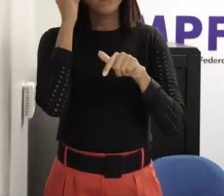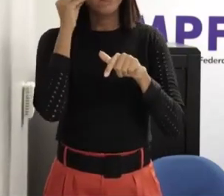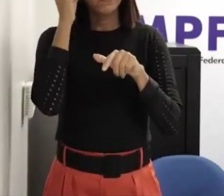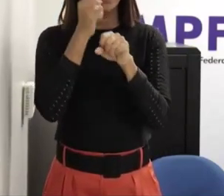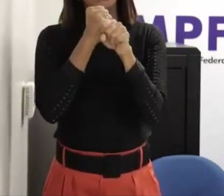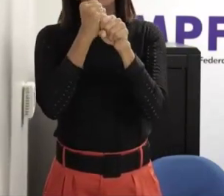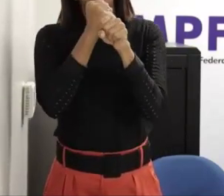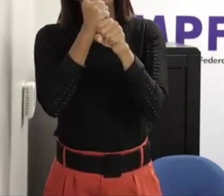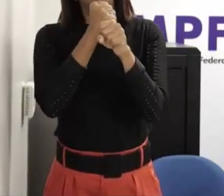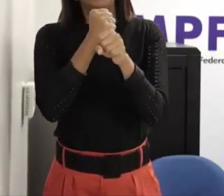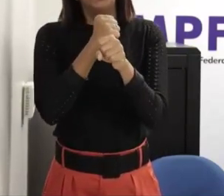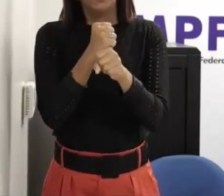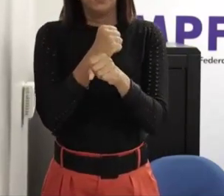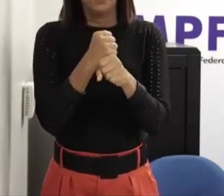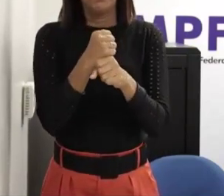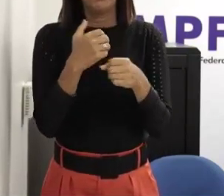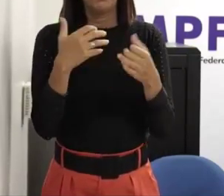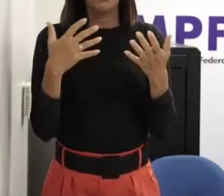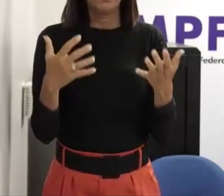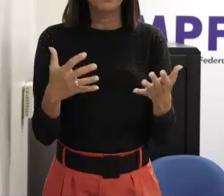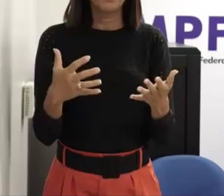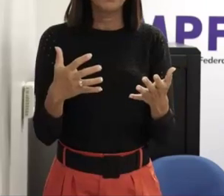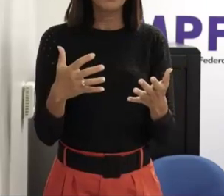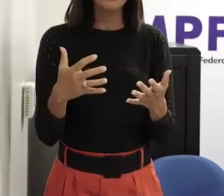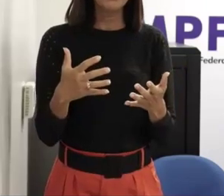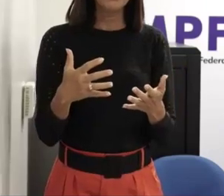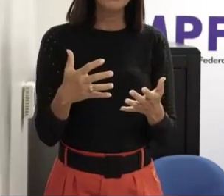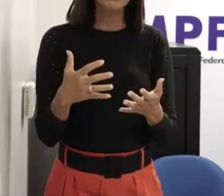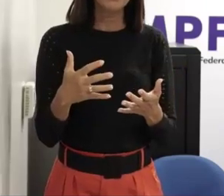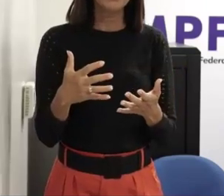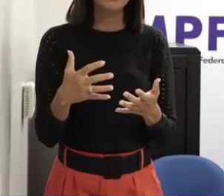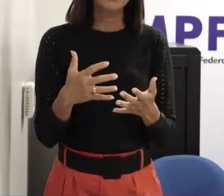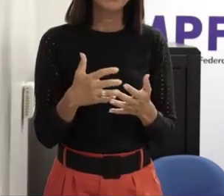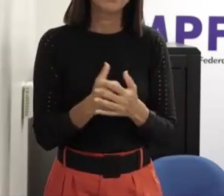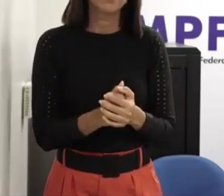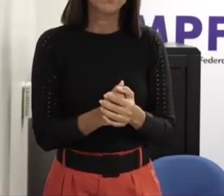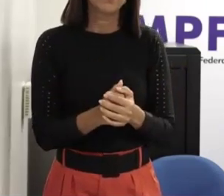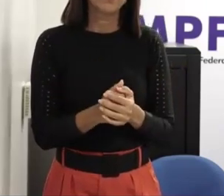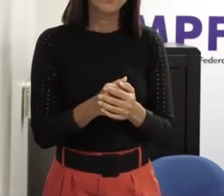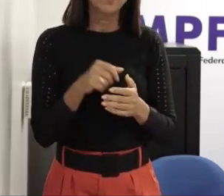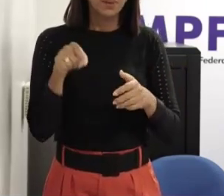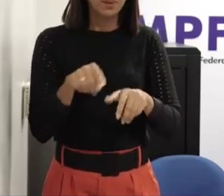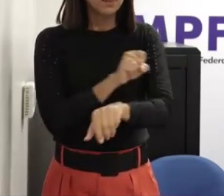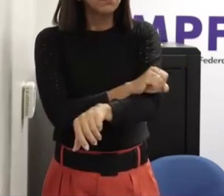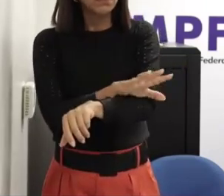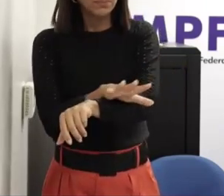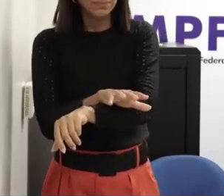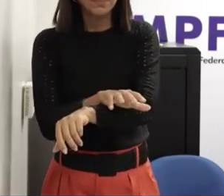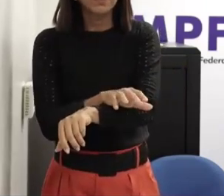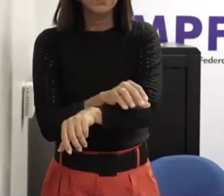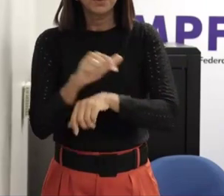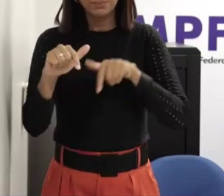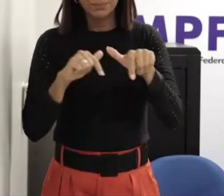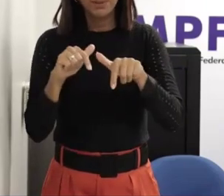antigamente eu até era mais para psicoterapia né aqui na região que eu me voltei bastante para psiquiatria